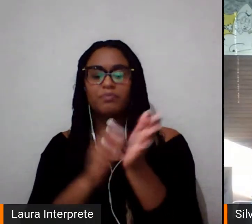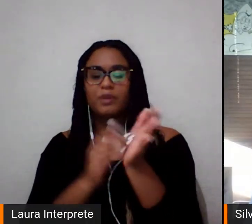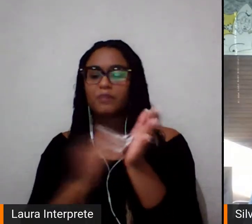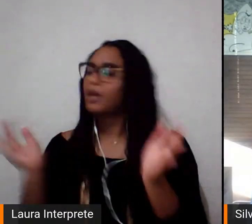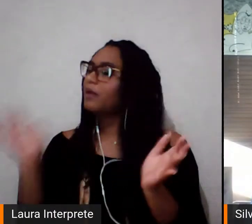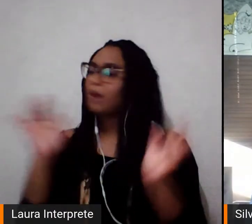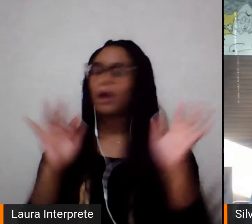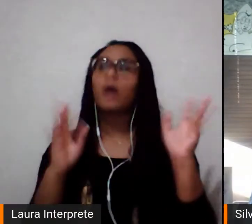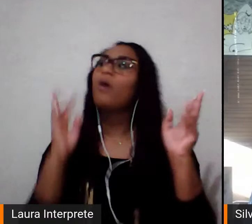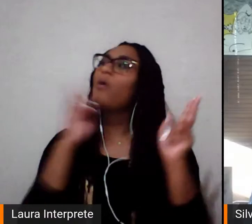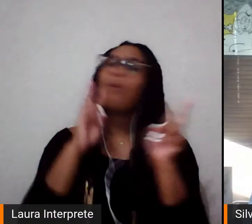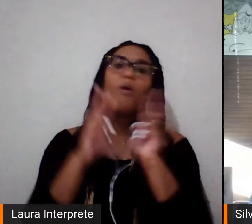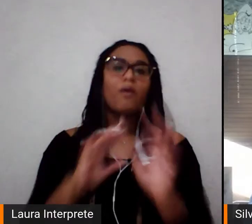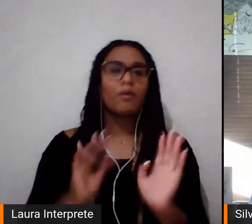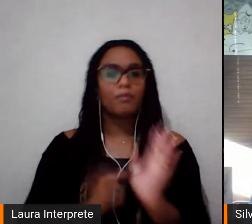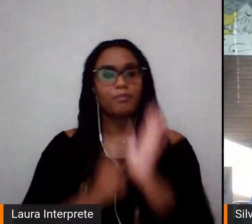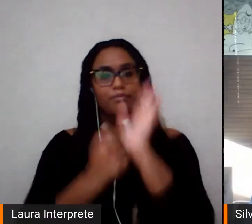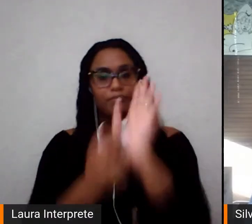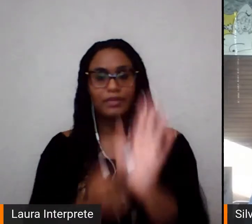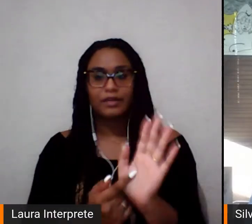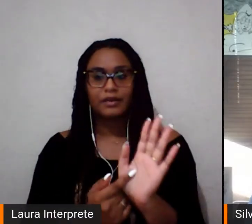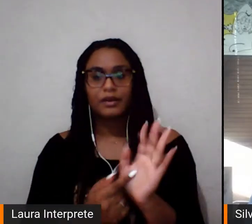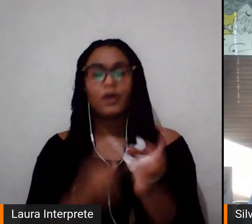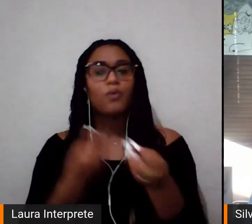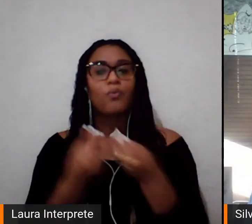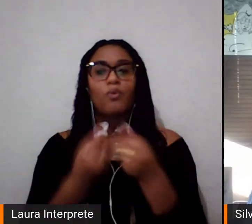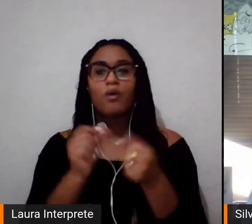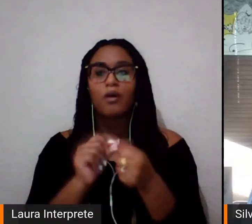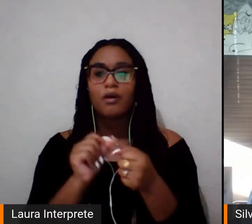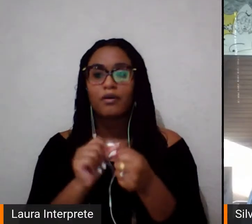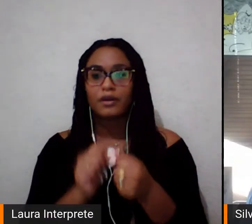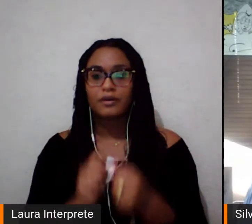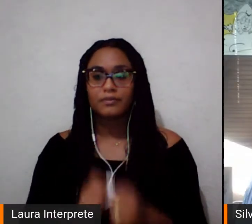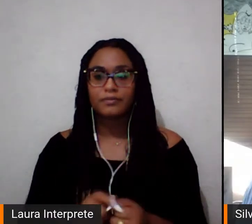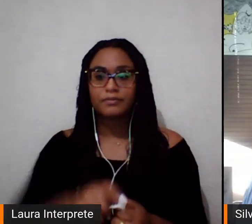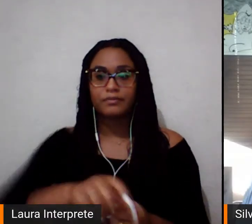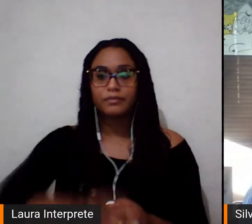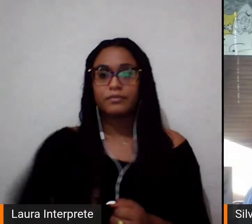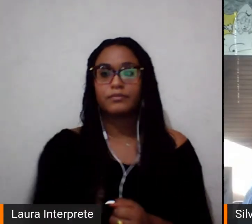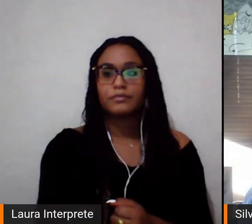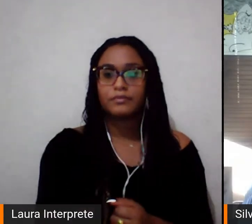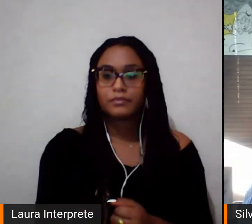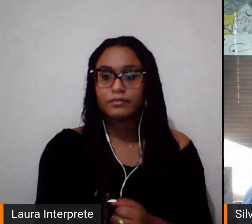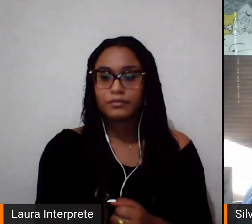fizeram, quais são as modalidades que disputaram, ou seja, se existe uma aniquilação simbólica das suas conquistas.